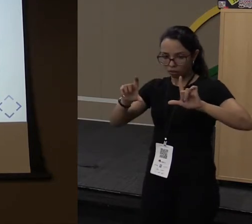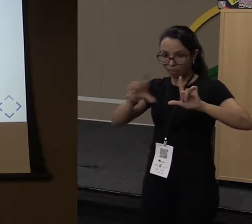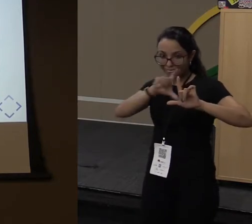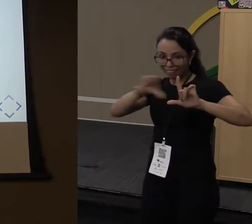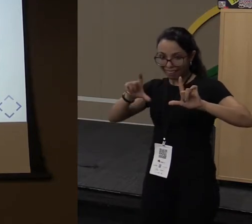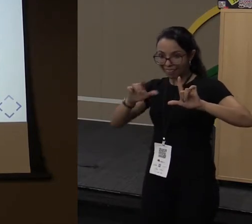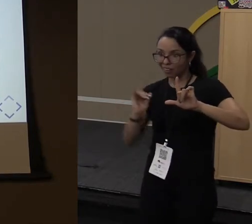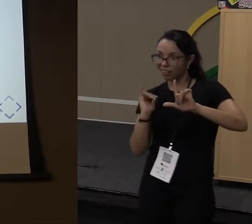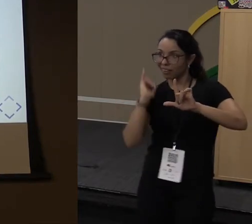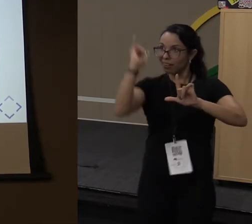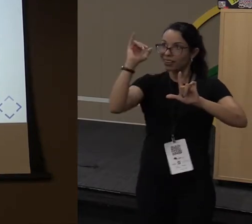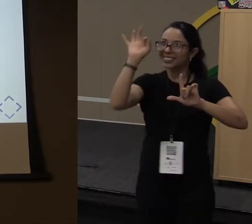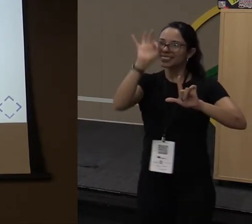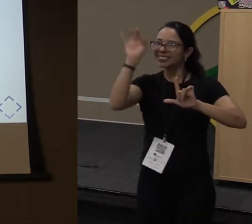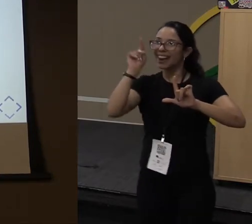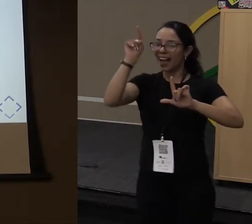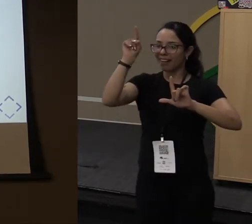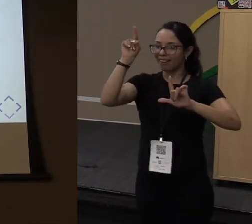Só isso.